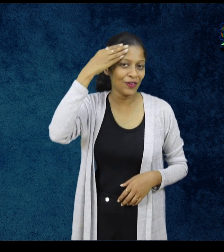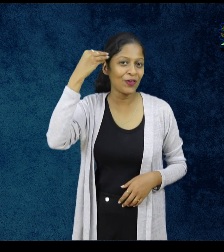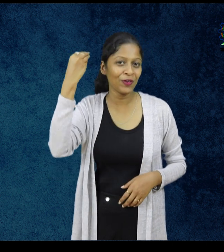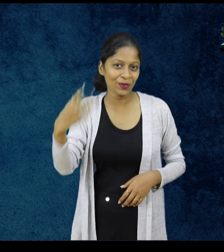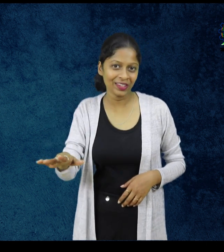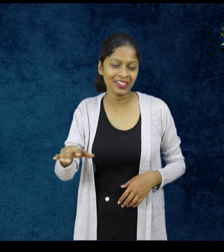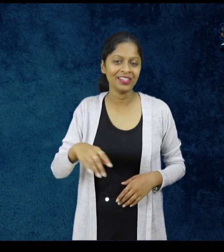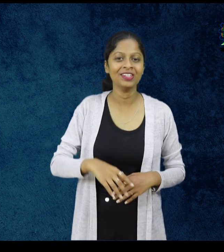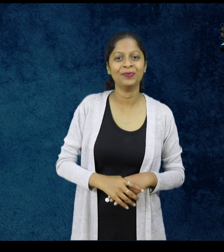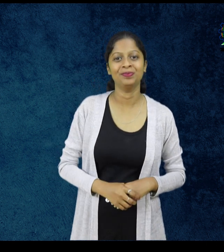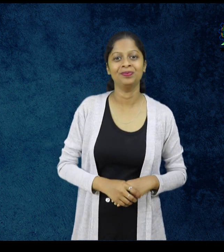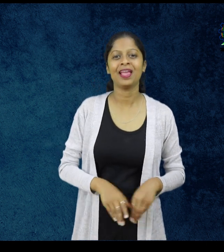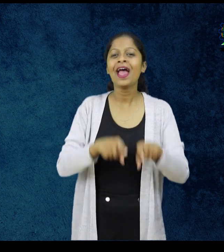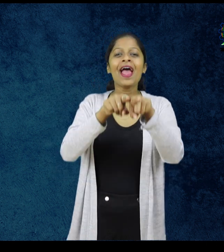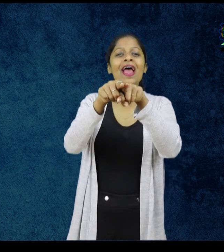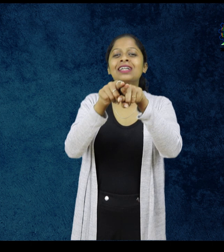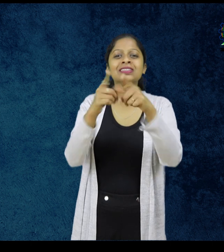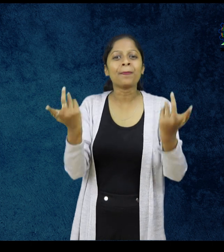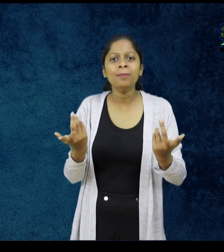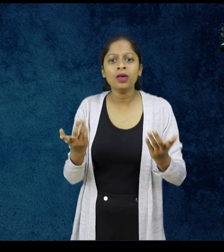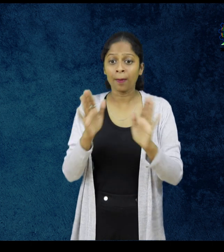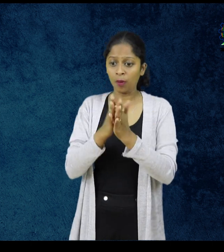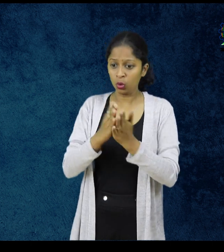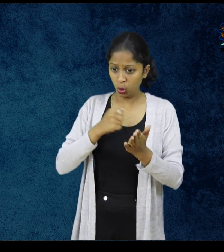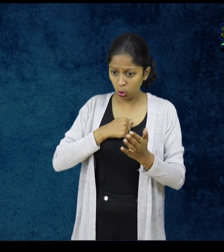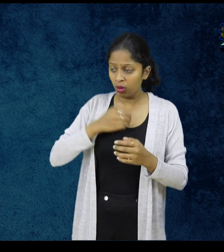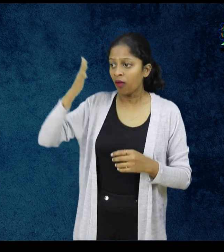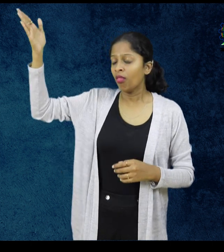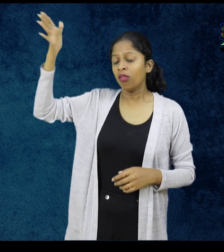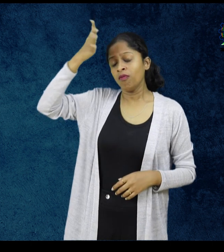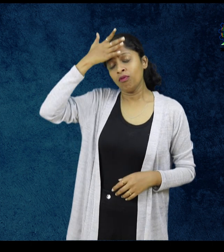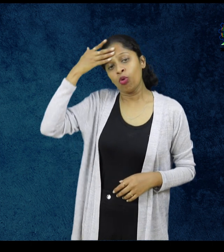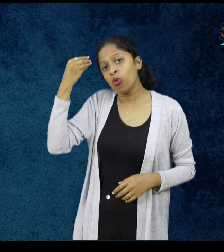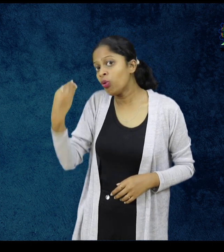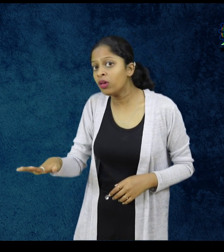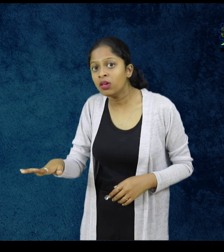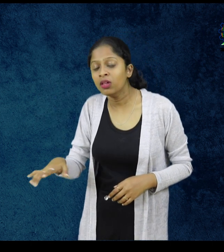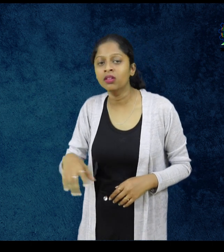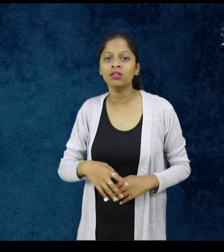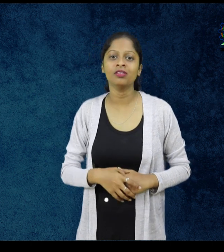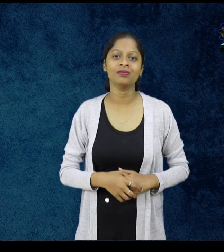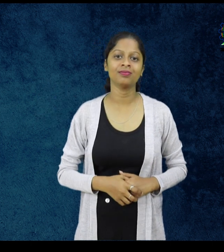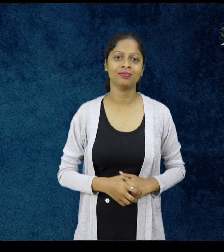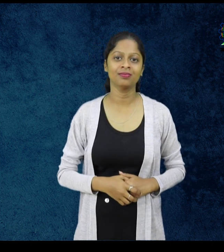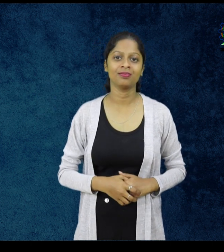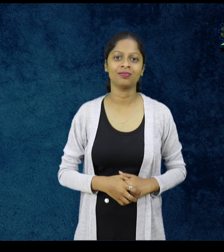हम कोई भी इंफोमेशन दिमाग से भूल जाते हैं उधारन के लिए मैं अपनी किताब वहीं भूल गया